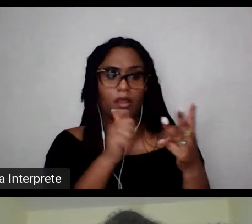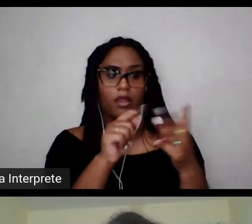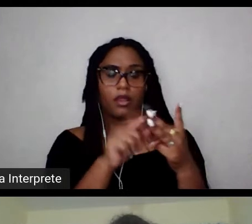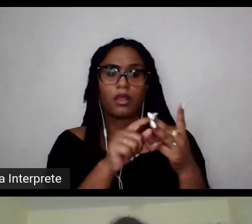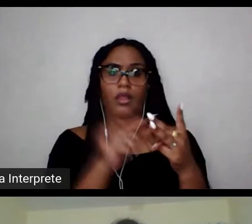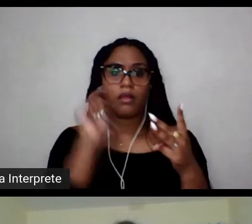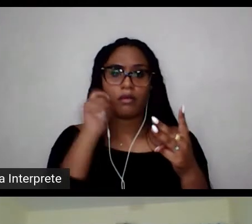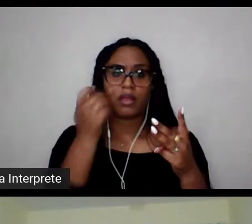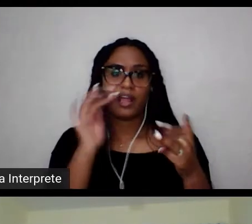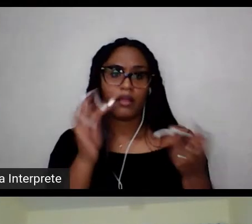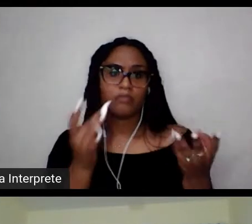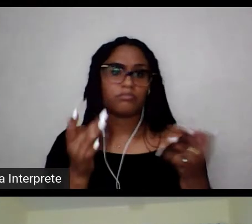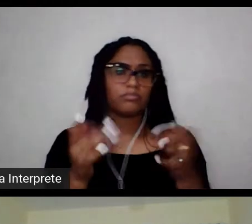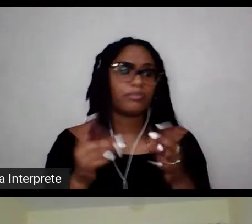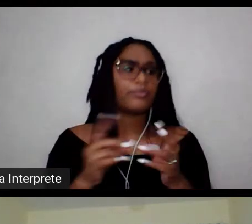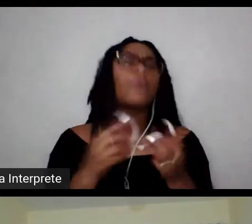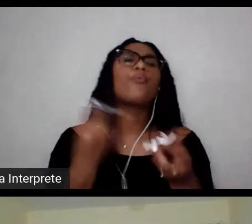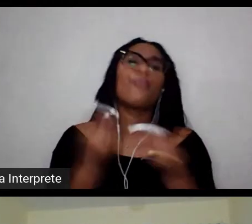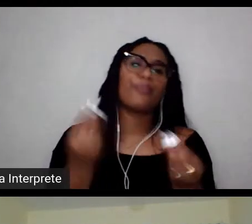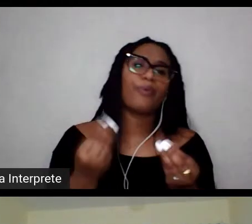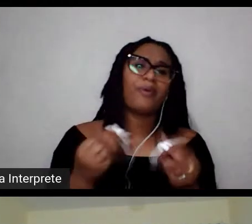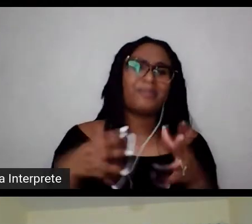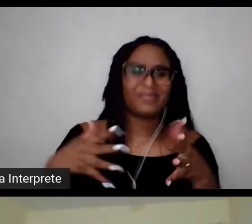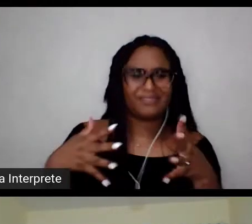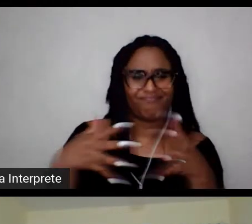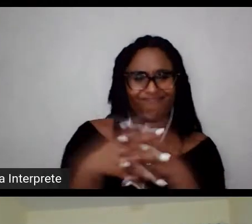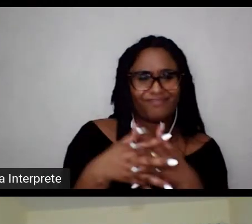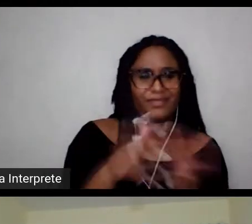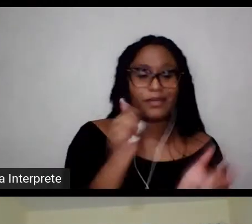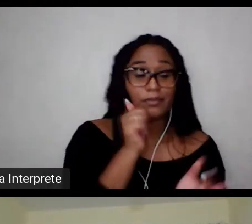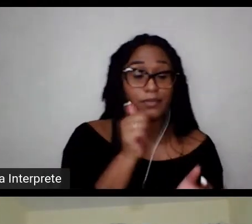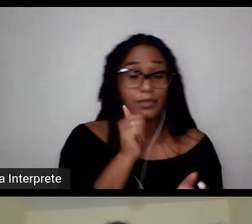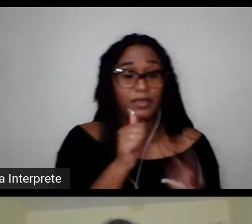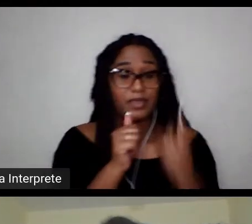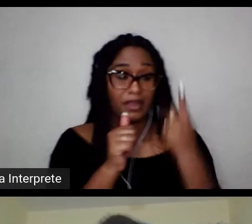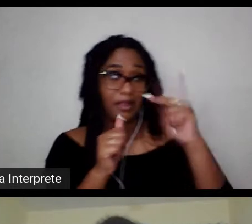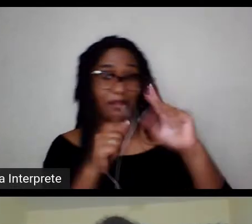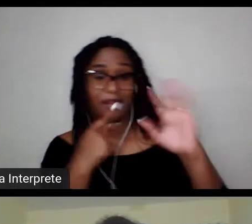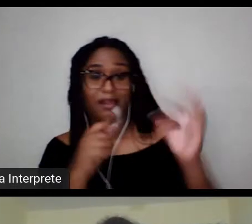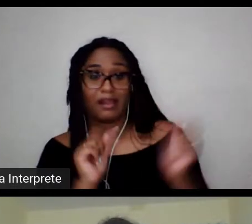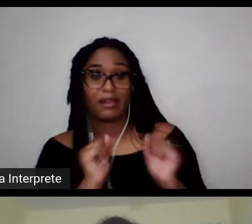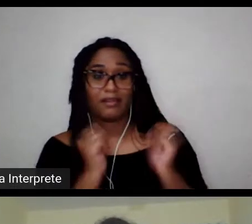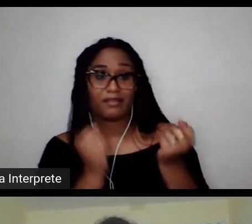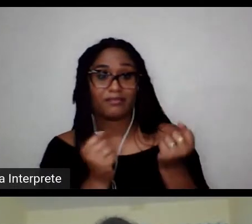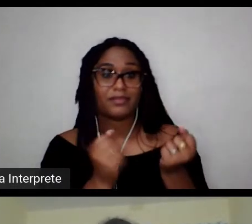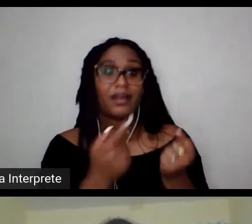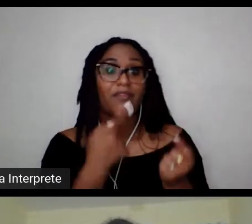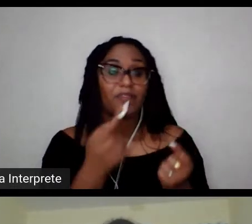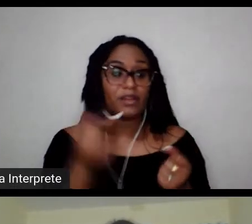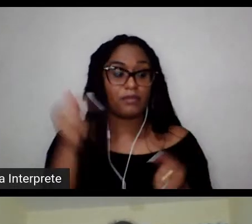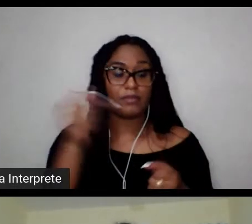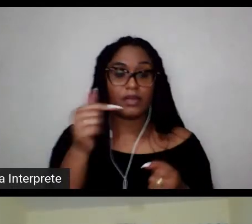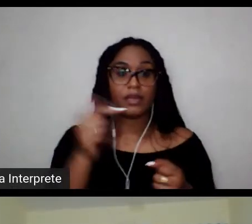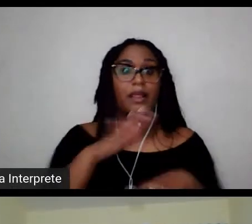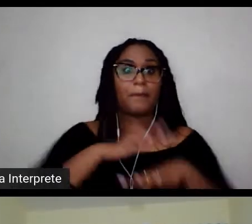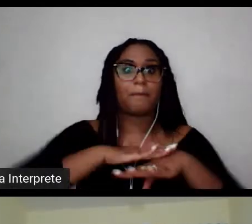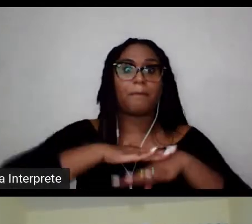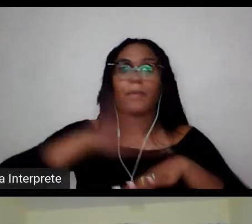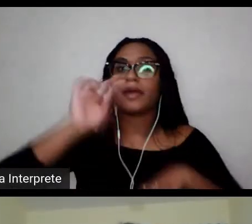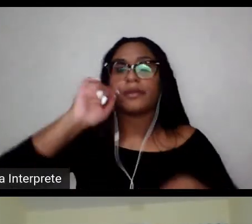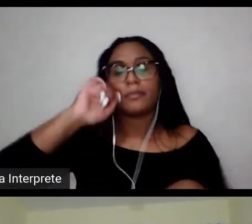baianas, a gente está falando de um lugar de onde mais tem gente preta nesse país, né?